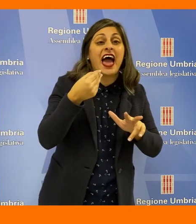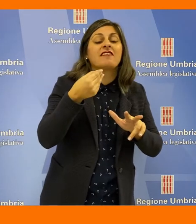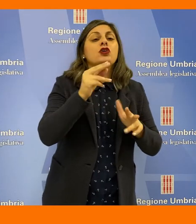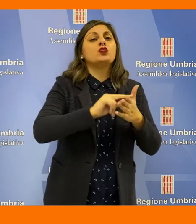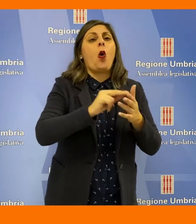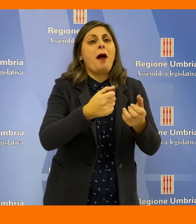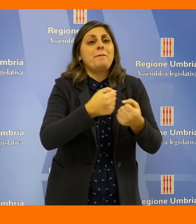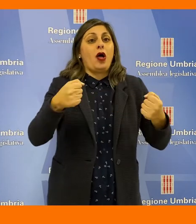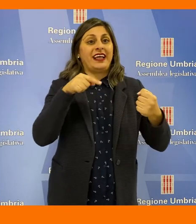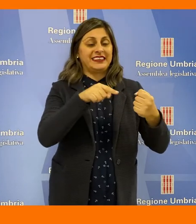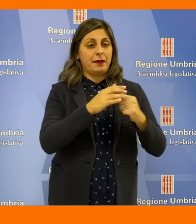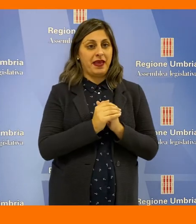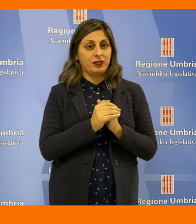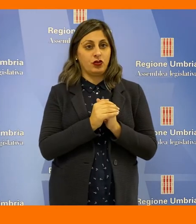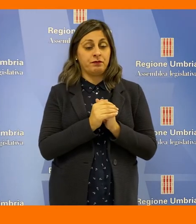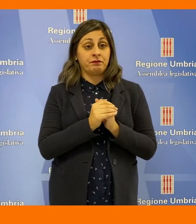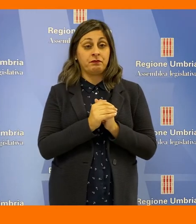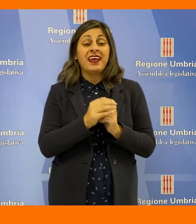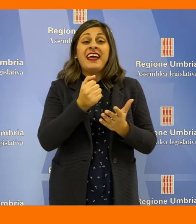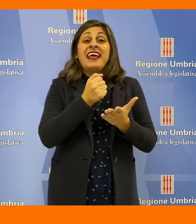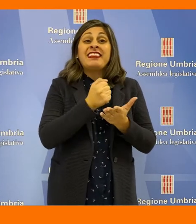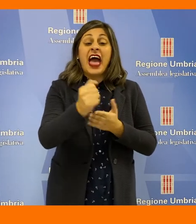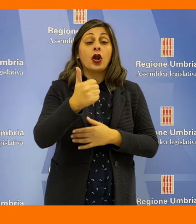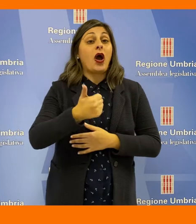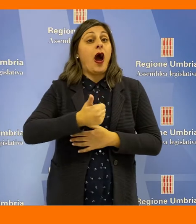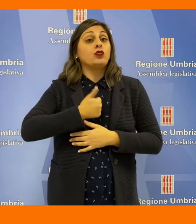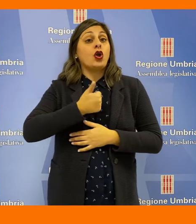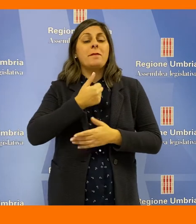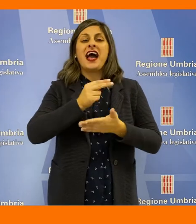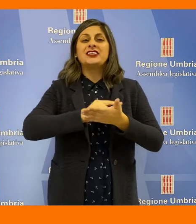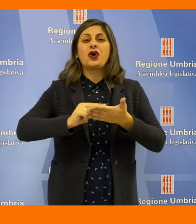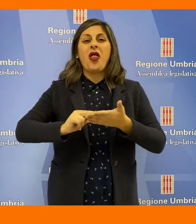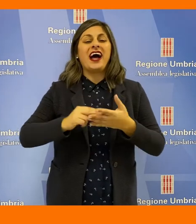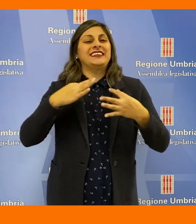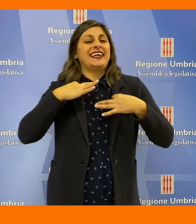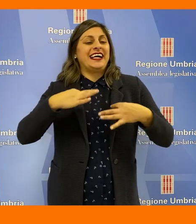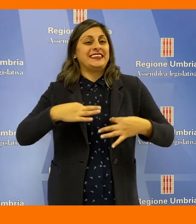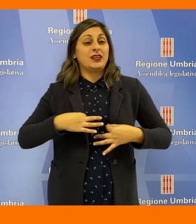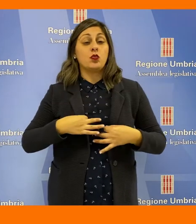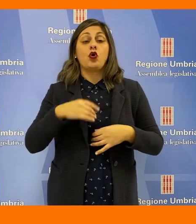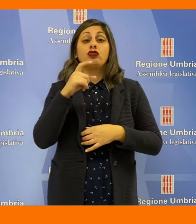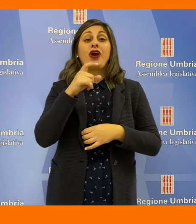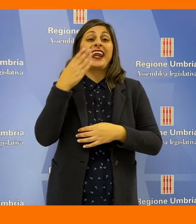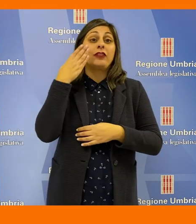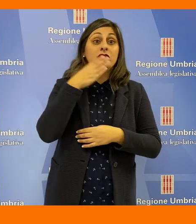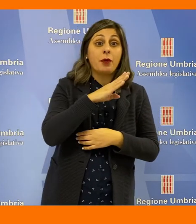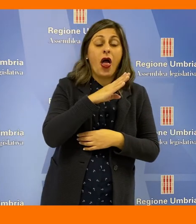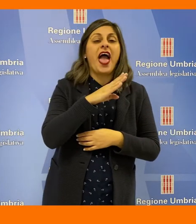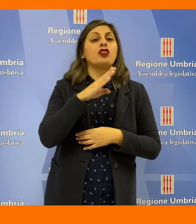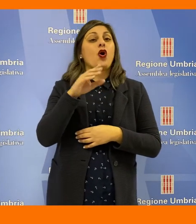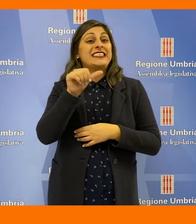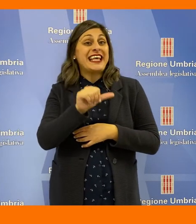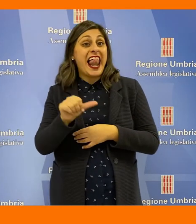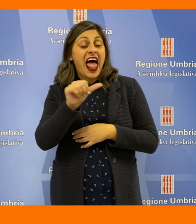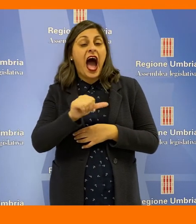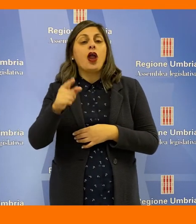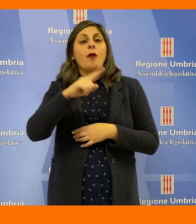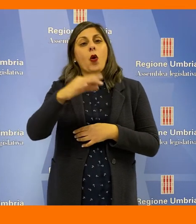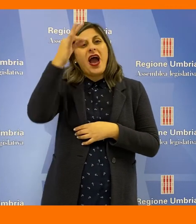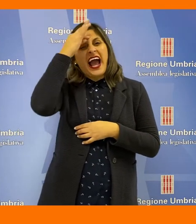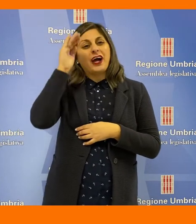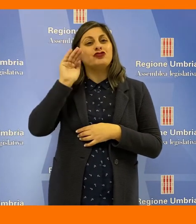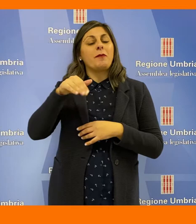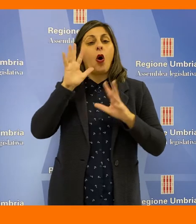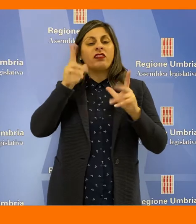potenziamento delle scuole. Parere favorevole al mantenimento in deroga dell'autonomia scolastica anche per gli istituti di Cerreto di Spoleto,